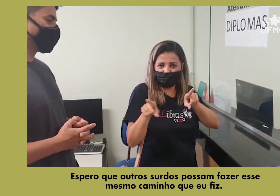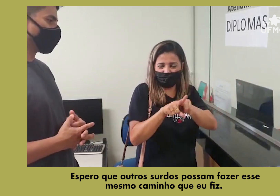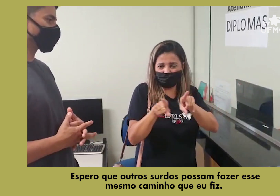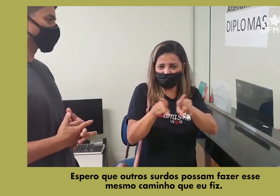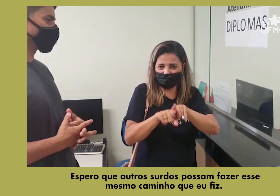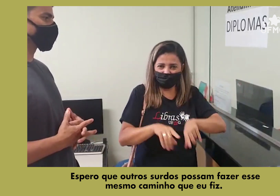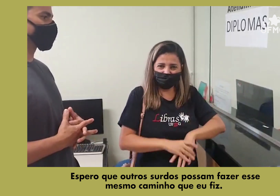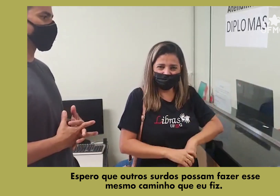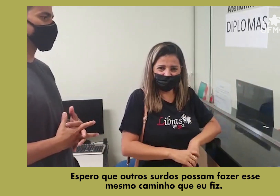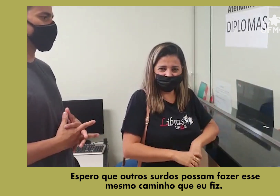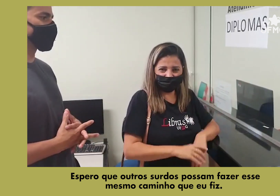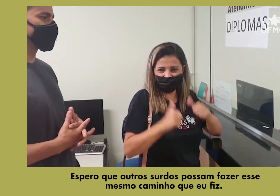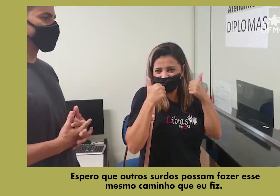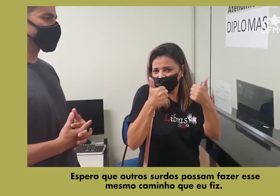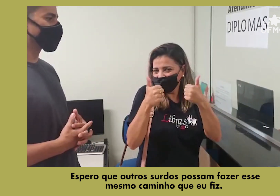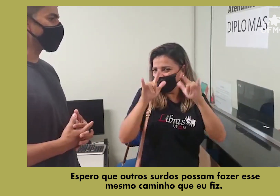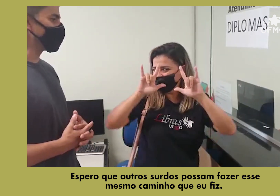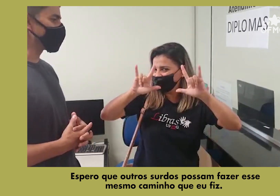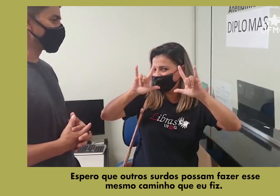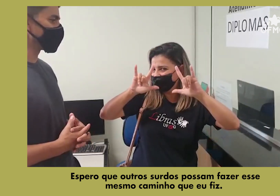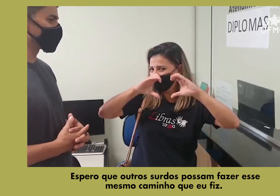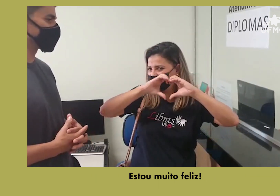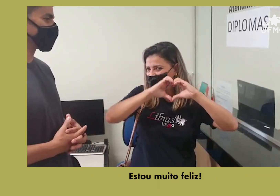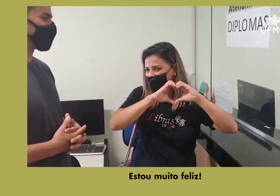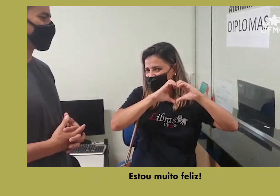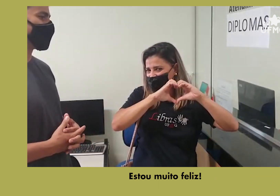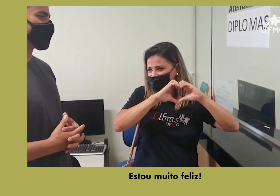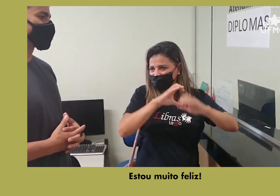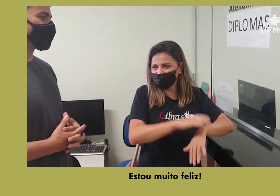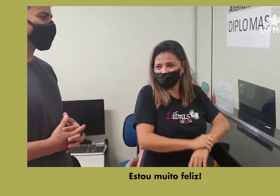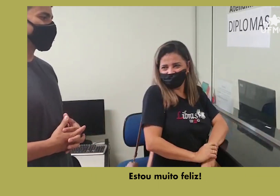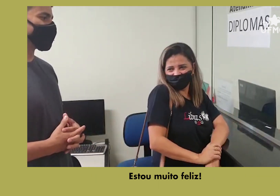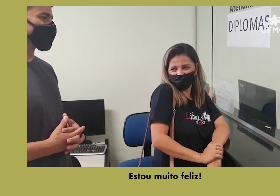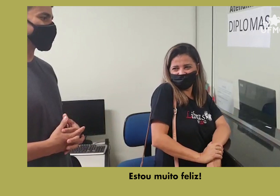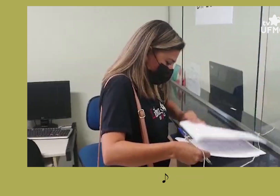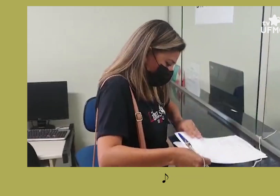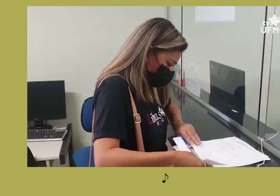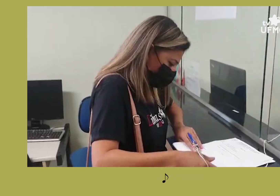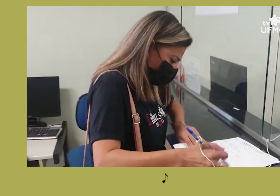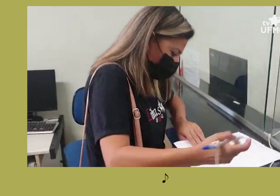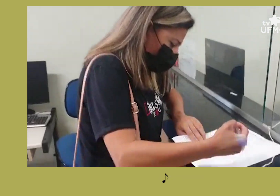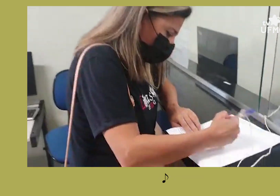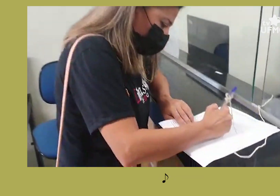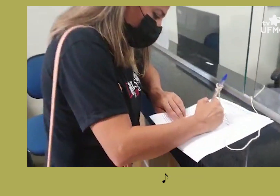Espero que outros surdos possam fazer esse mesmo caminho que eu fiz. Estou muito feliz.